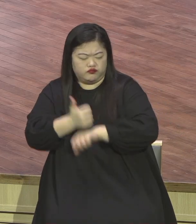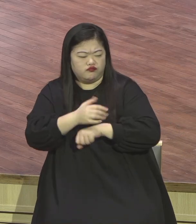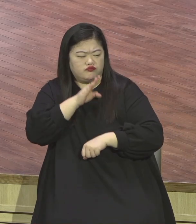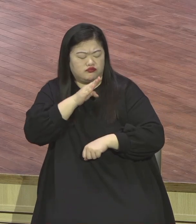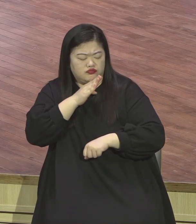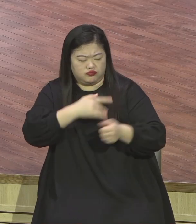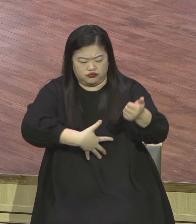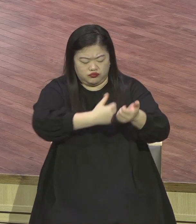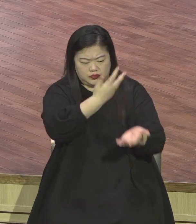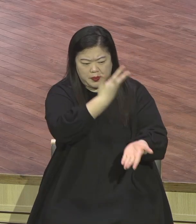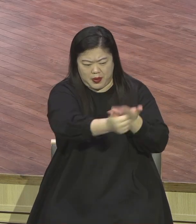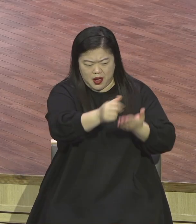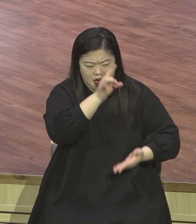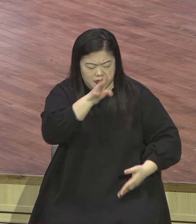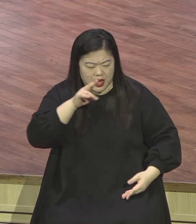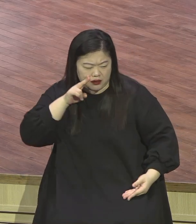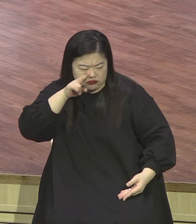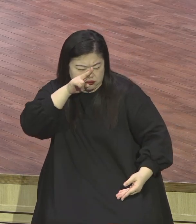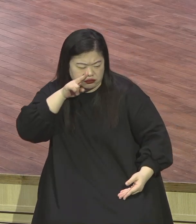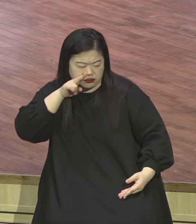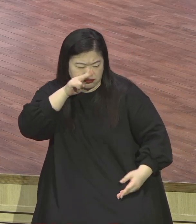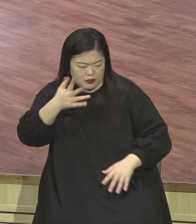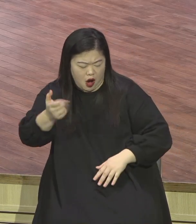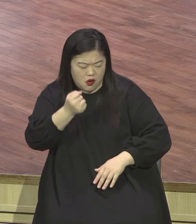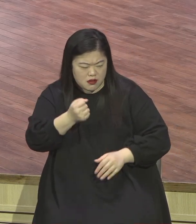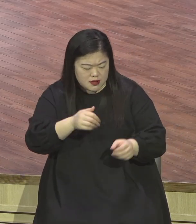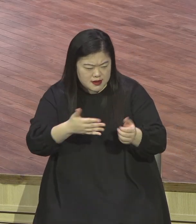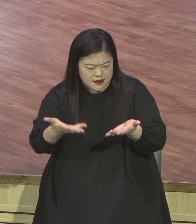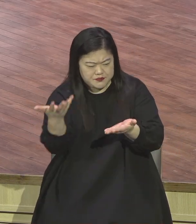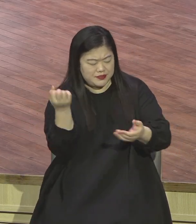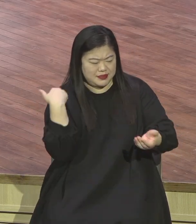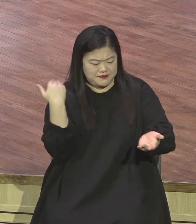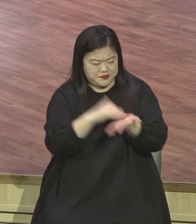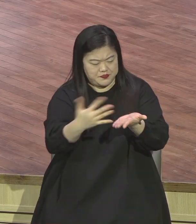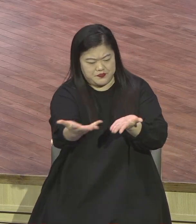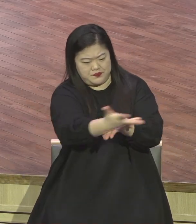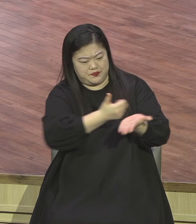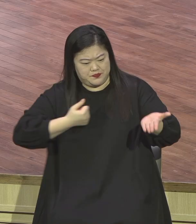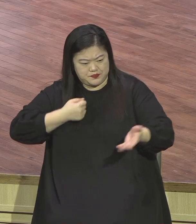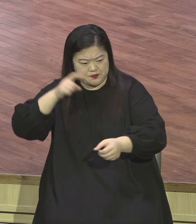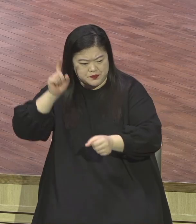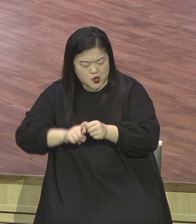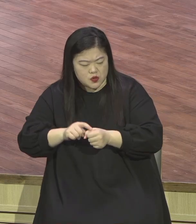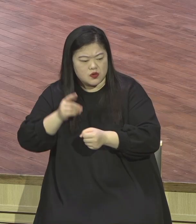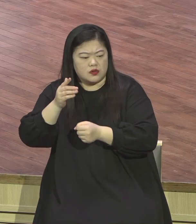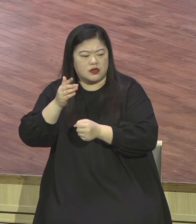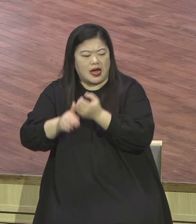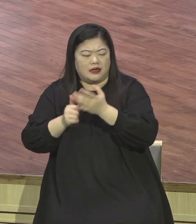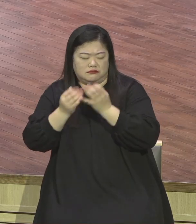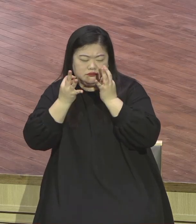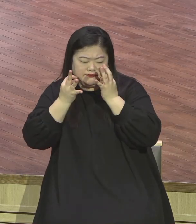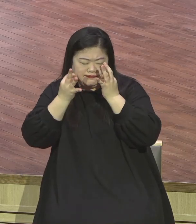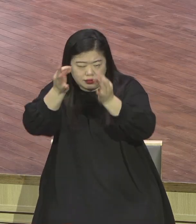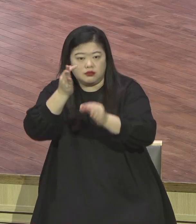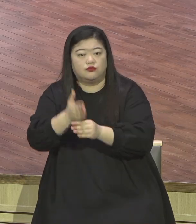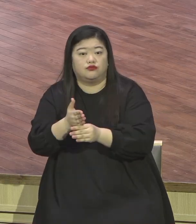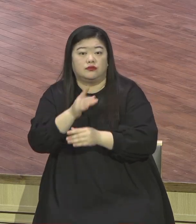우리를 보호하신다 그런 말이에요 하나님 질투하는 분이 자기 자식 절대 안